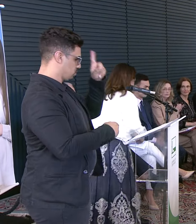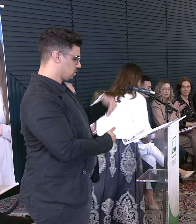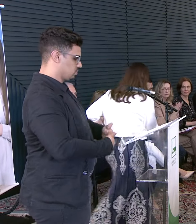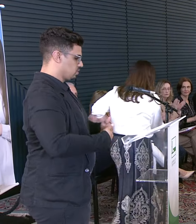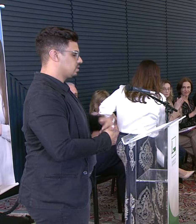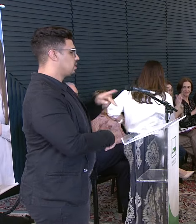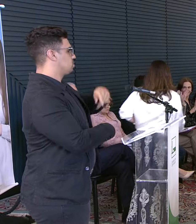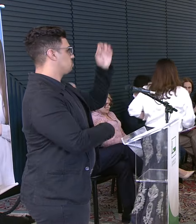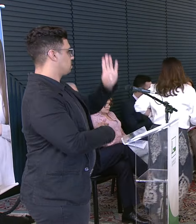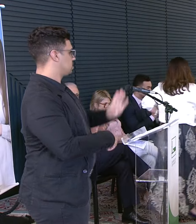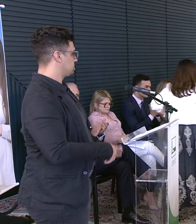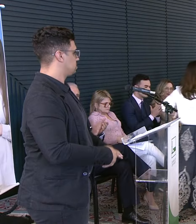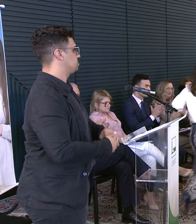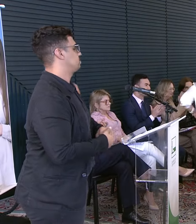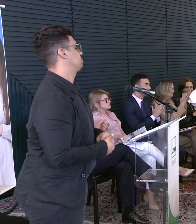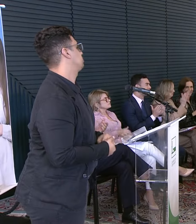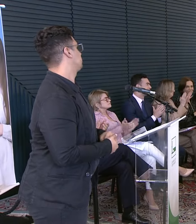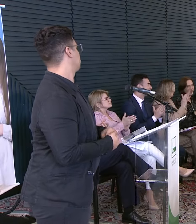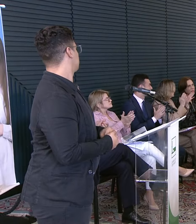estiver seguro